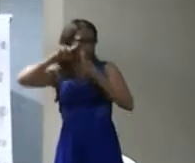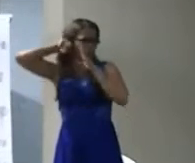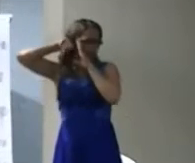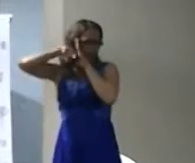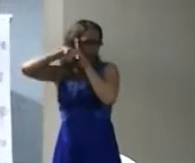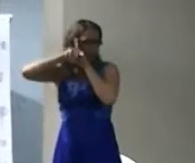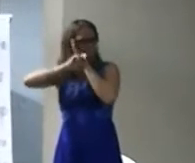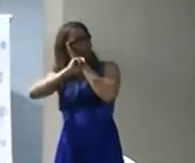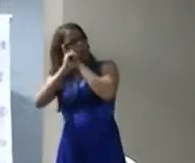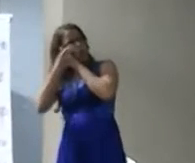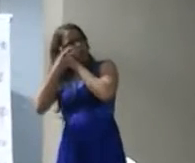surdo?